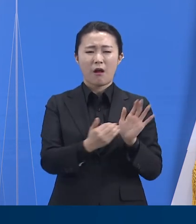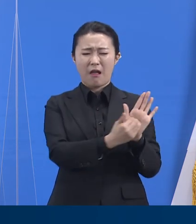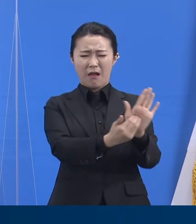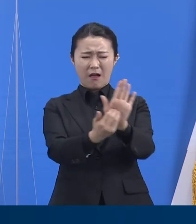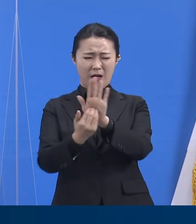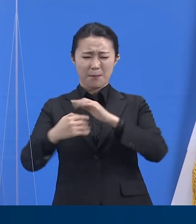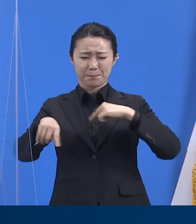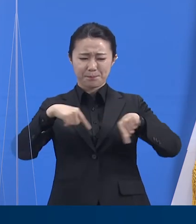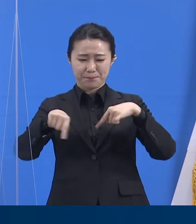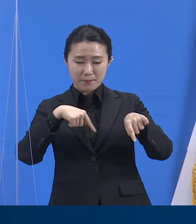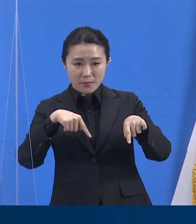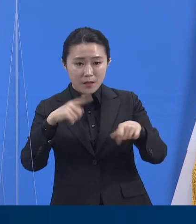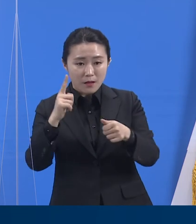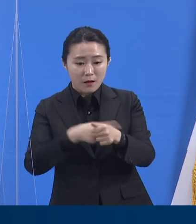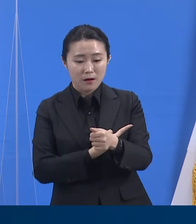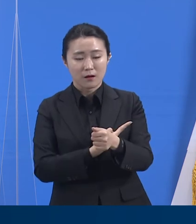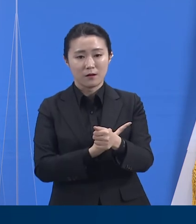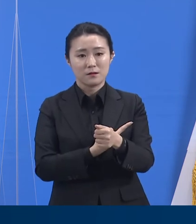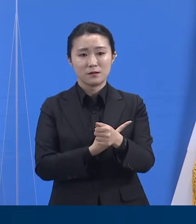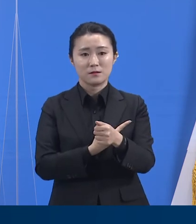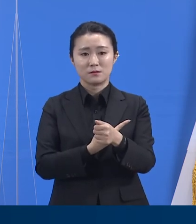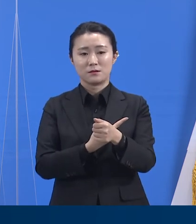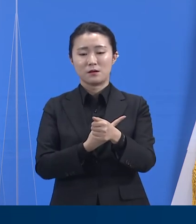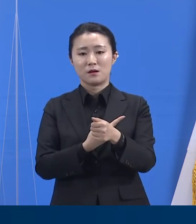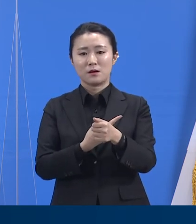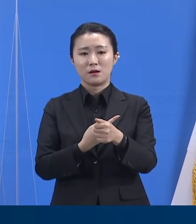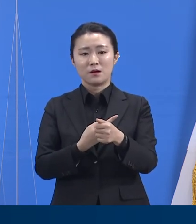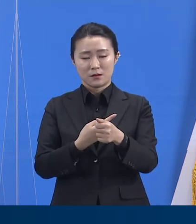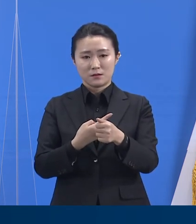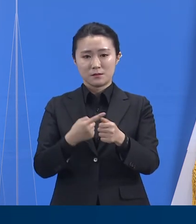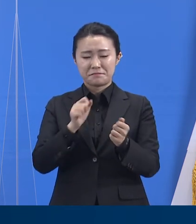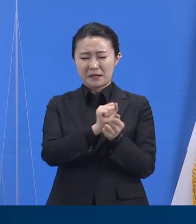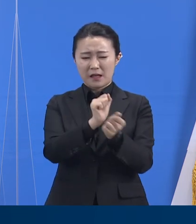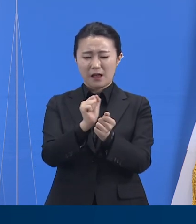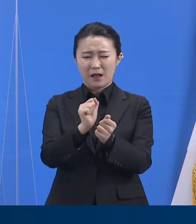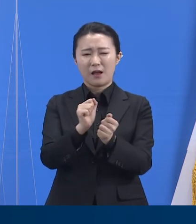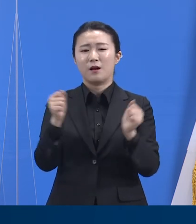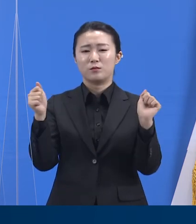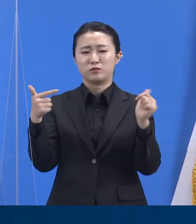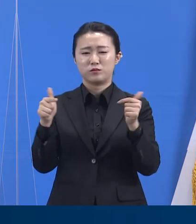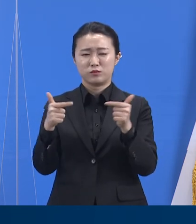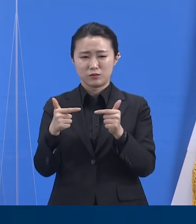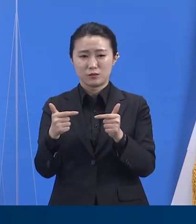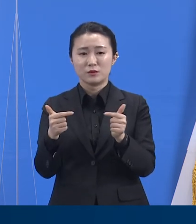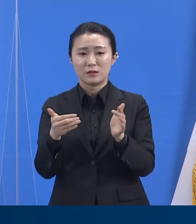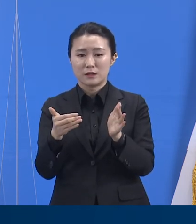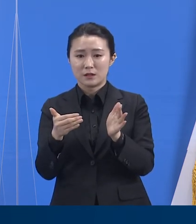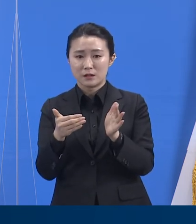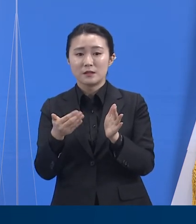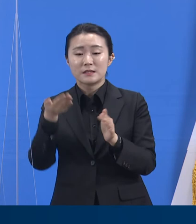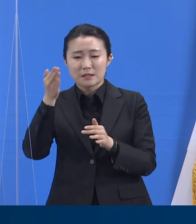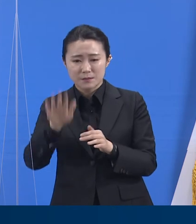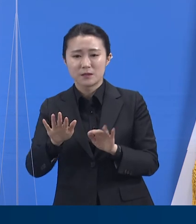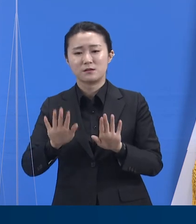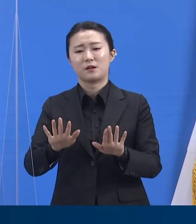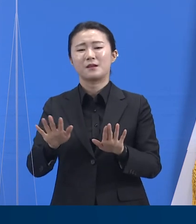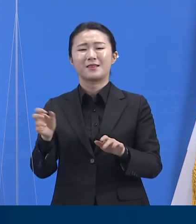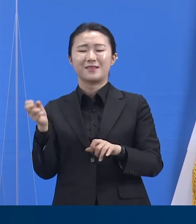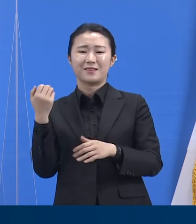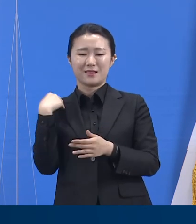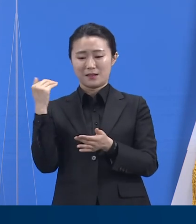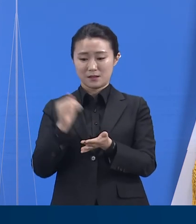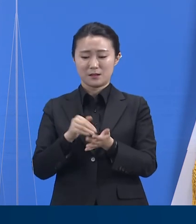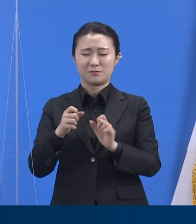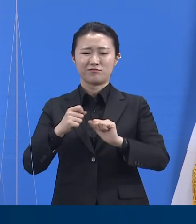일정 부분 제어되긴 했지만 결국 시간이 지나면서 다시 상승 흐름으로 전환되었습니다. 일간